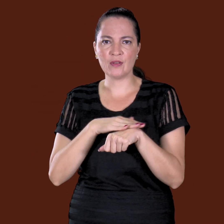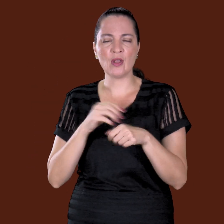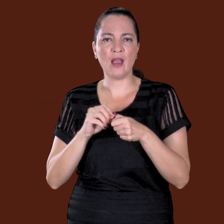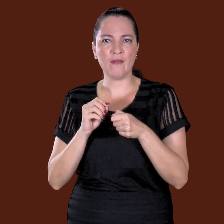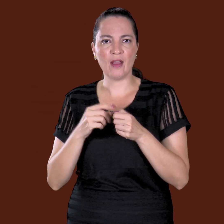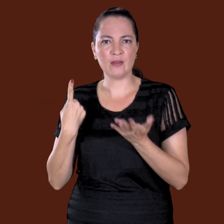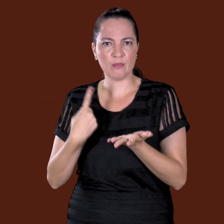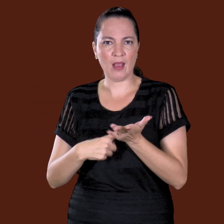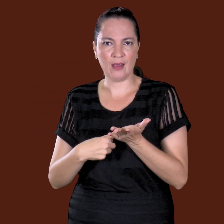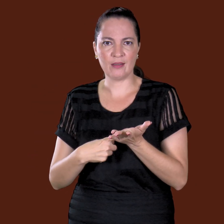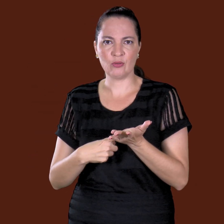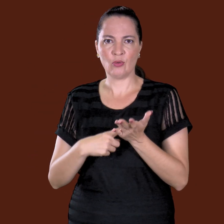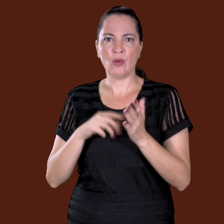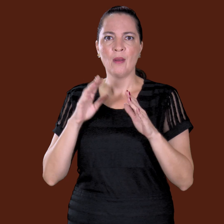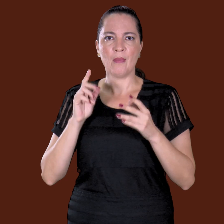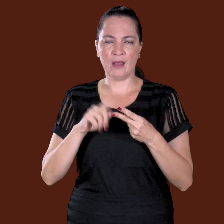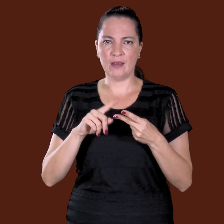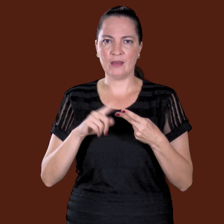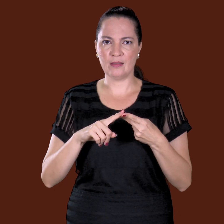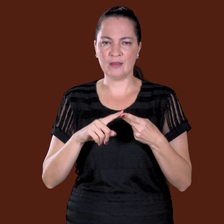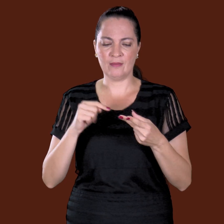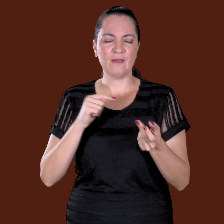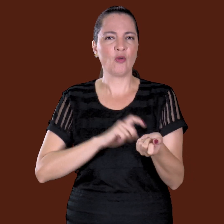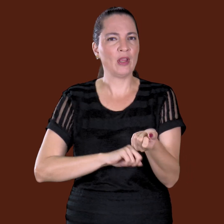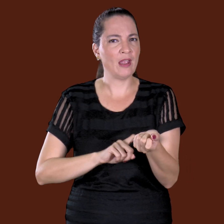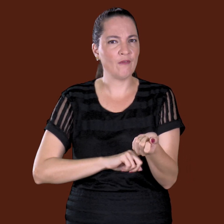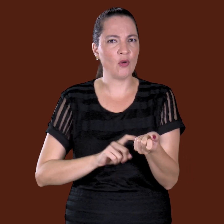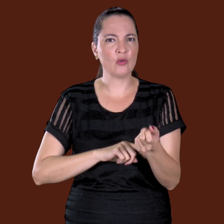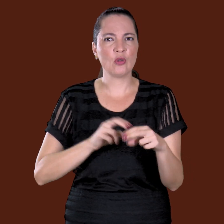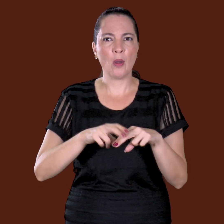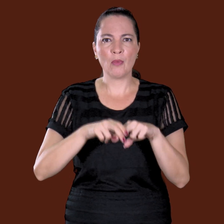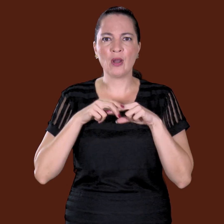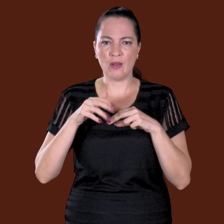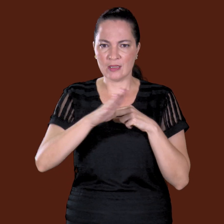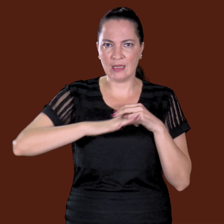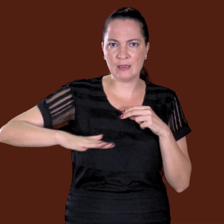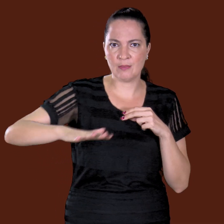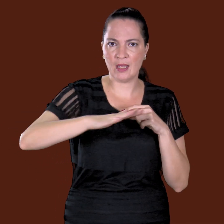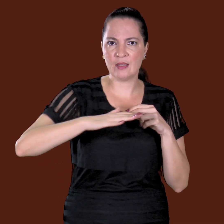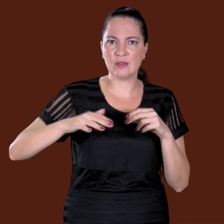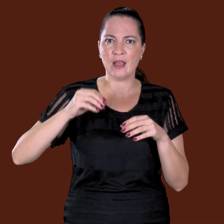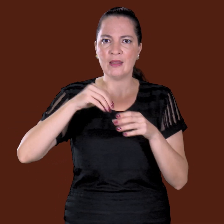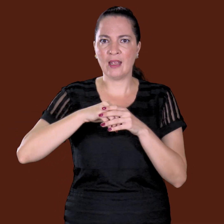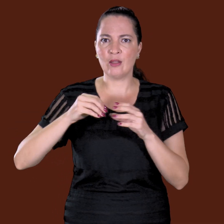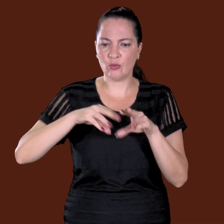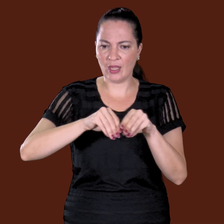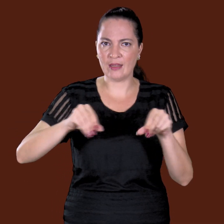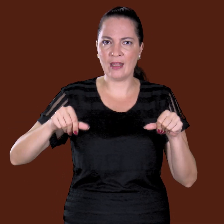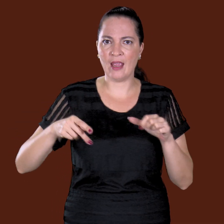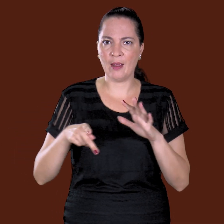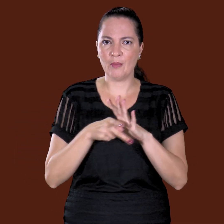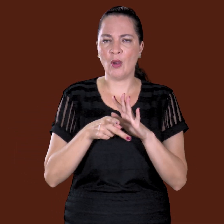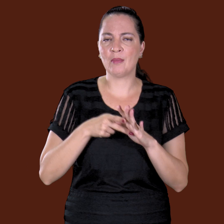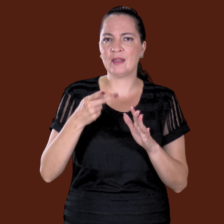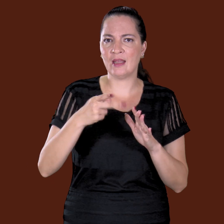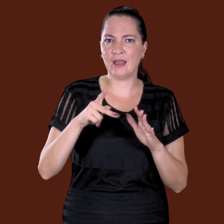aí faz os pacos, né? E o Louro Lobo tomou raio que era dentro da terra. Deu, porque o povo vão fazendo uma maria pra lá. tudo que era de